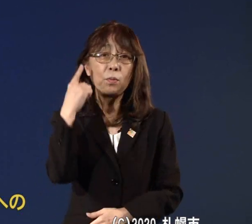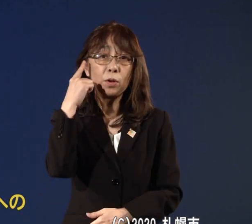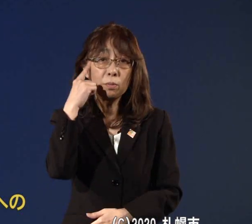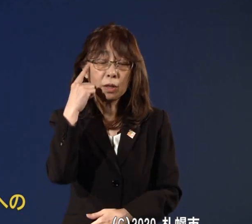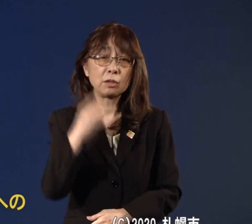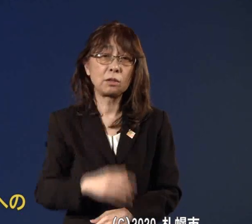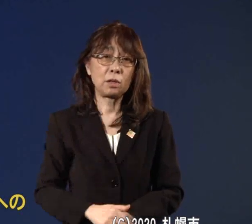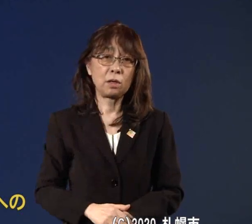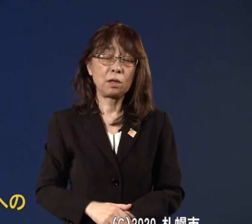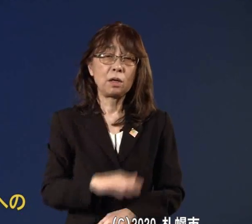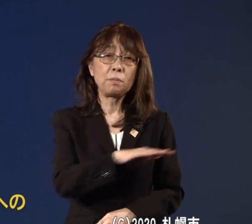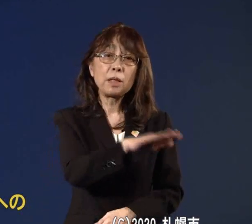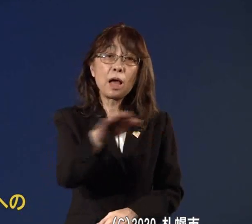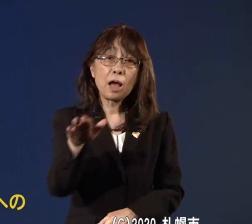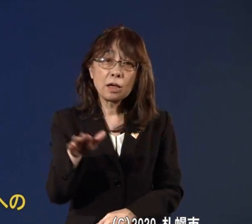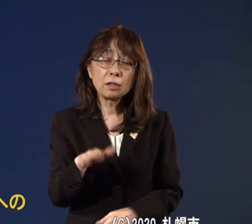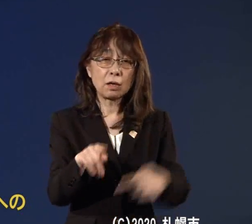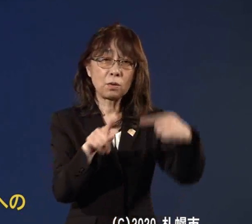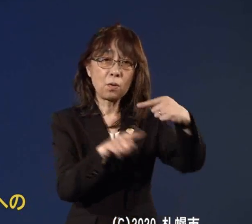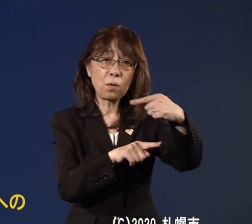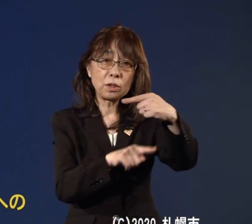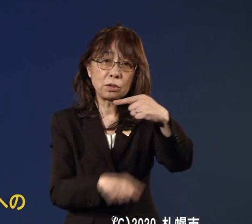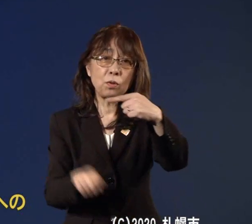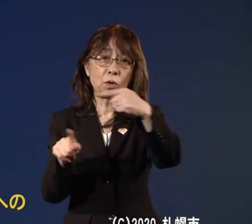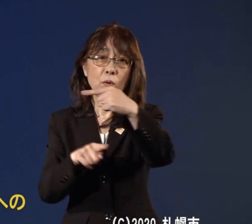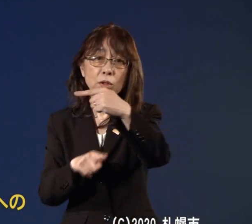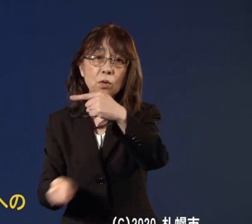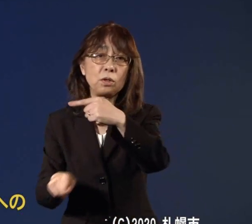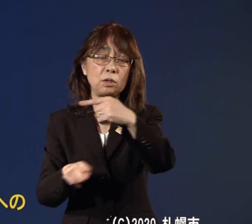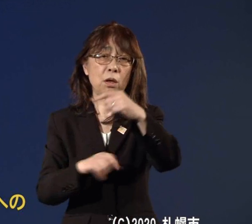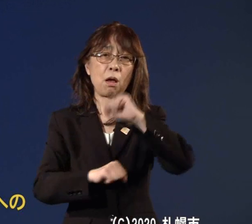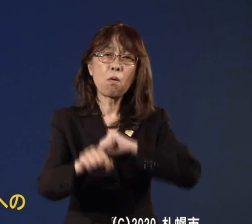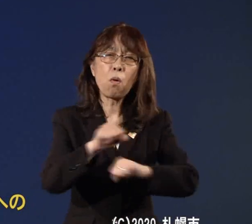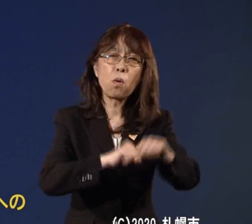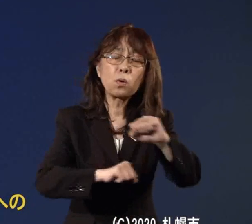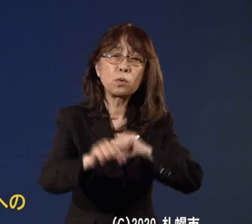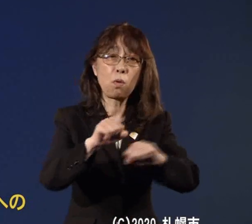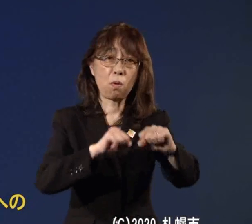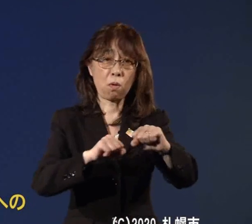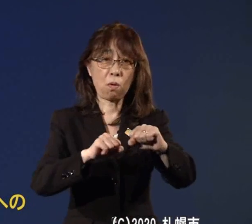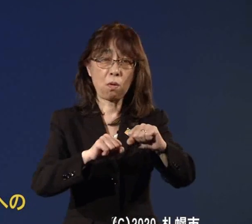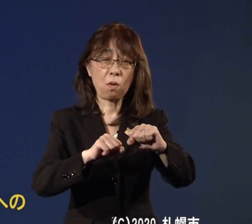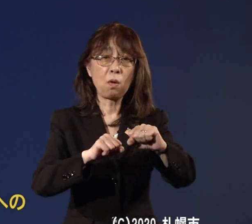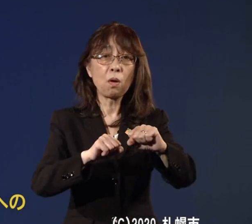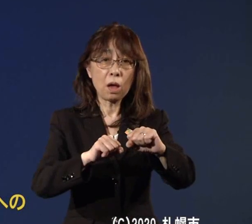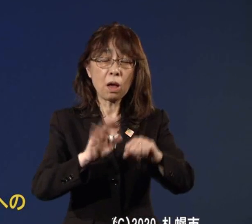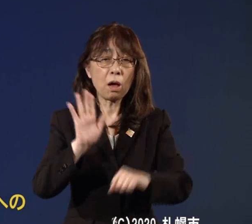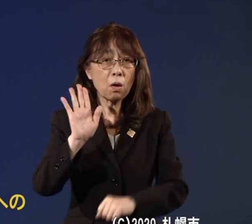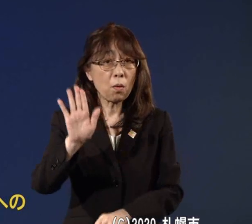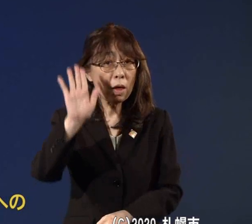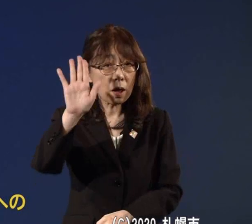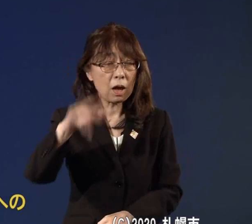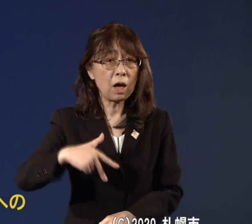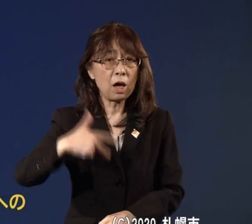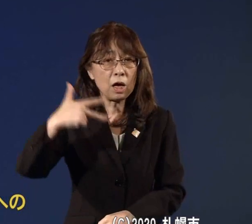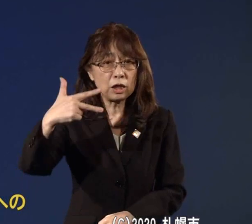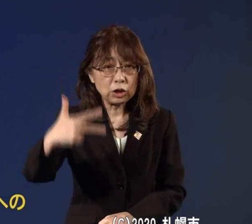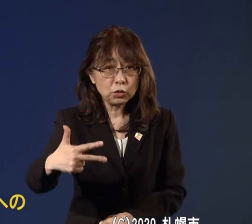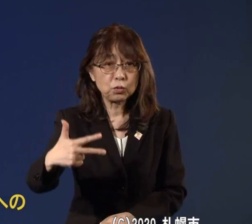皆さんのお一人お一人の行動これが2週間後の先ほどのデータに